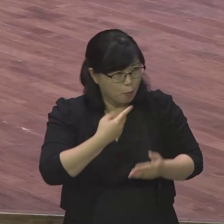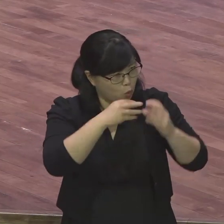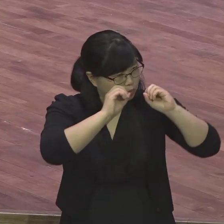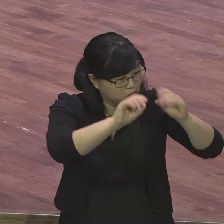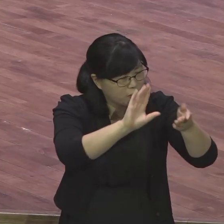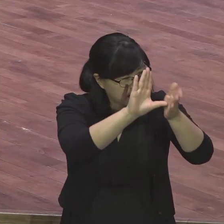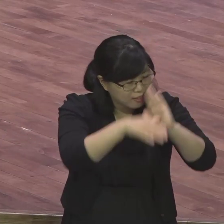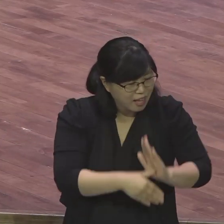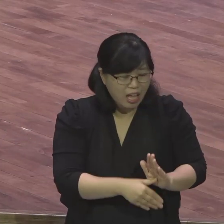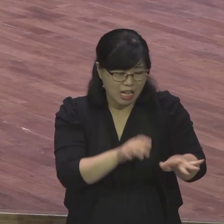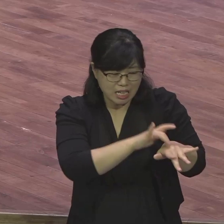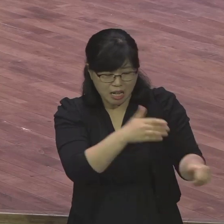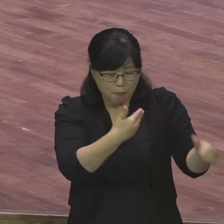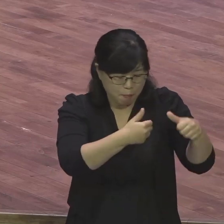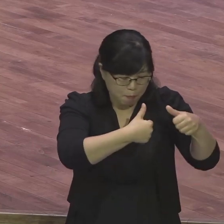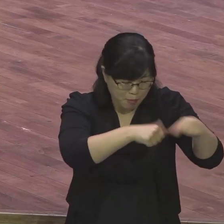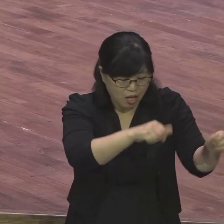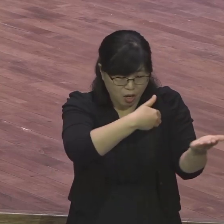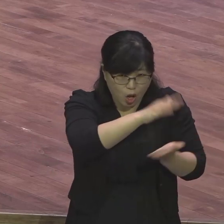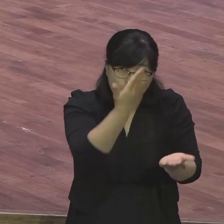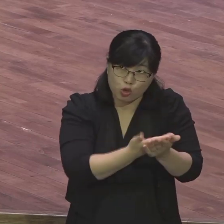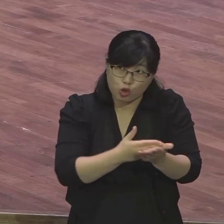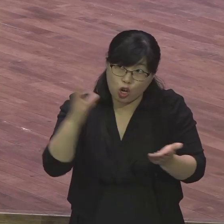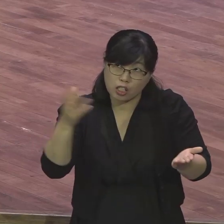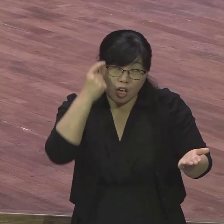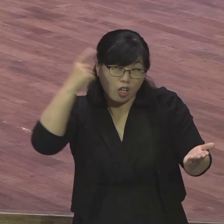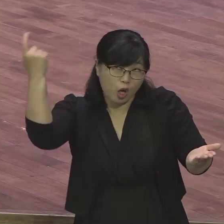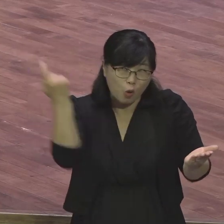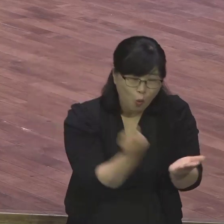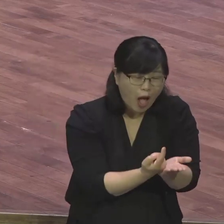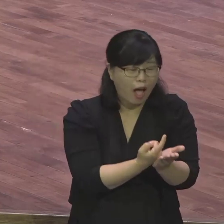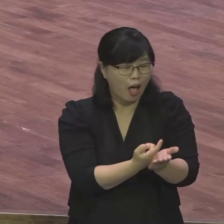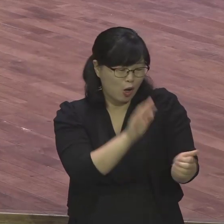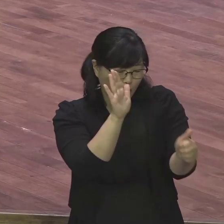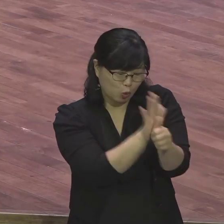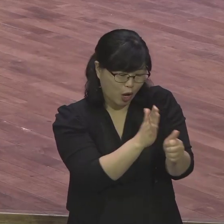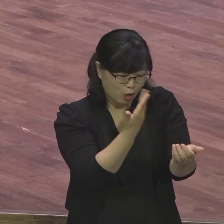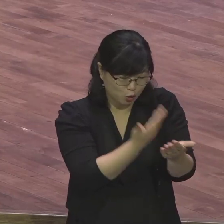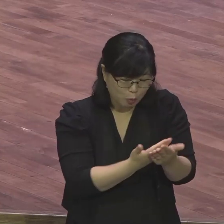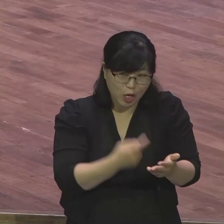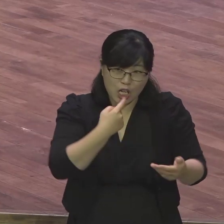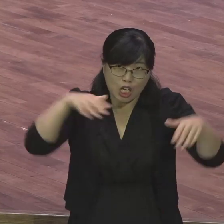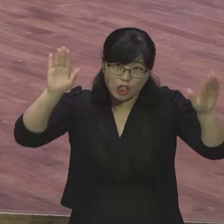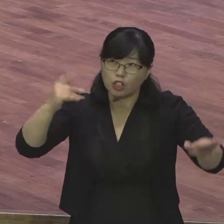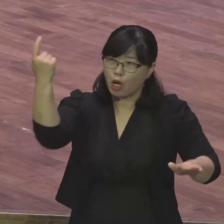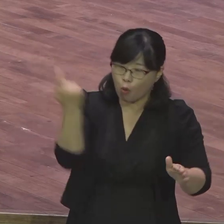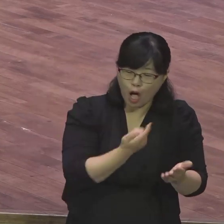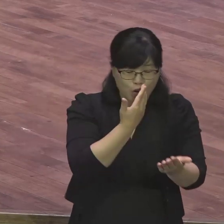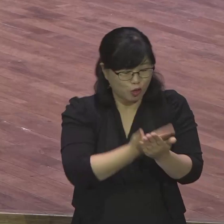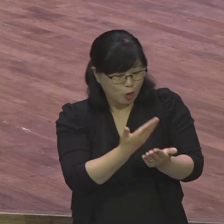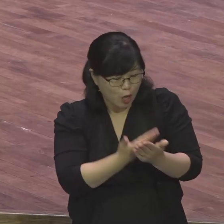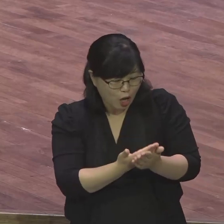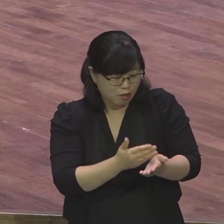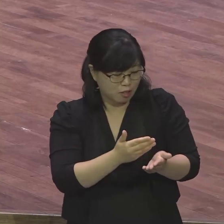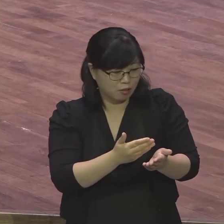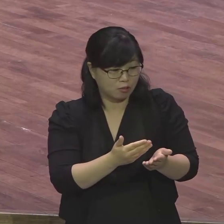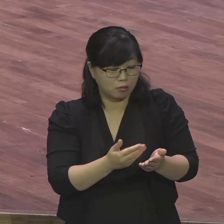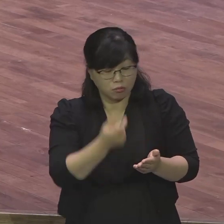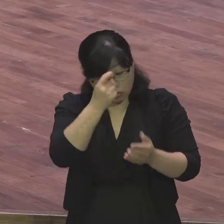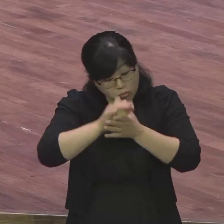집을 마음을 여쭤서 내가 무슨 말 하든지 성령이 깨닫게 하여야죠 없어서 막 기도하고 가지고 신방 가는 분들은 뭐 이렇게 말씀